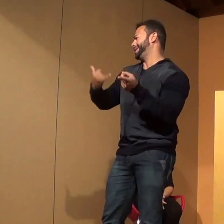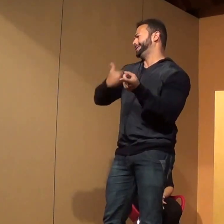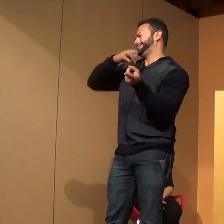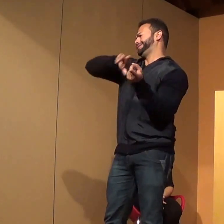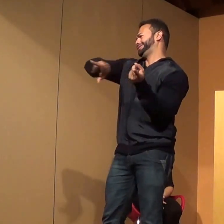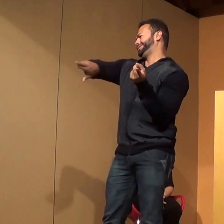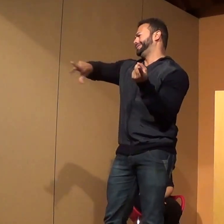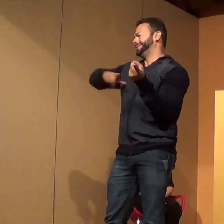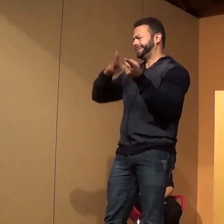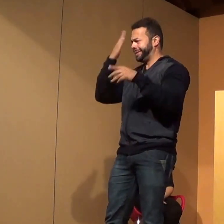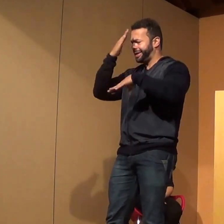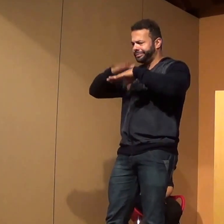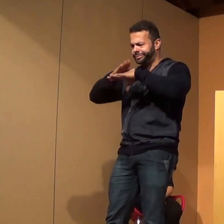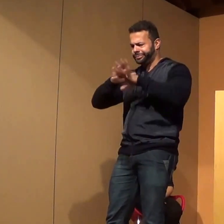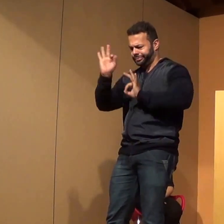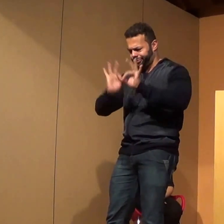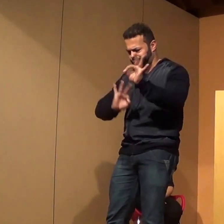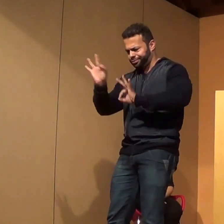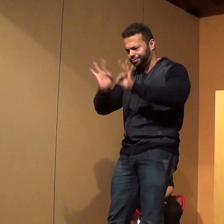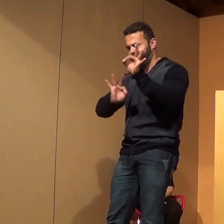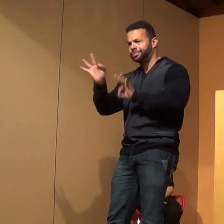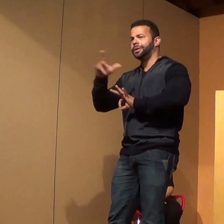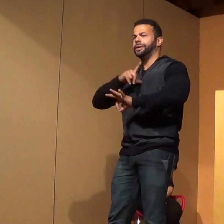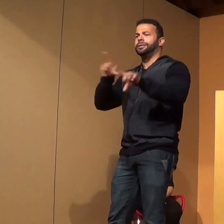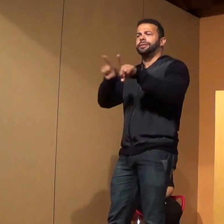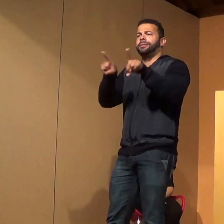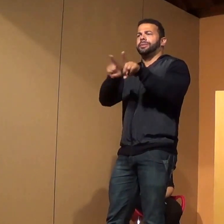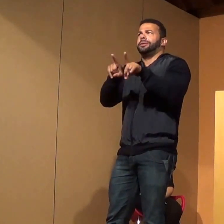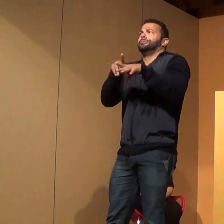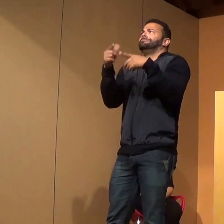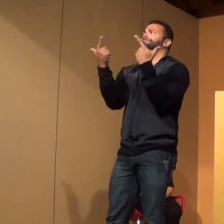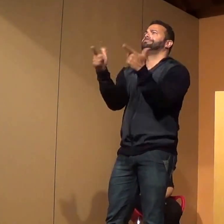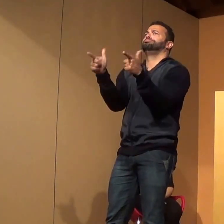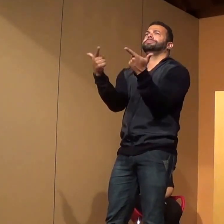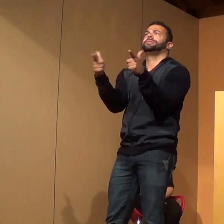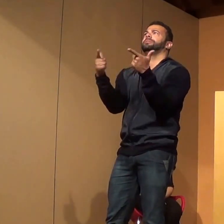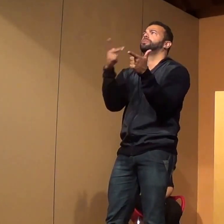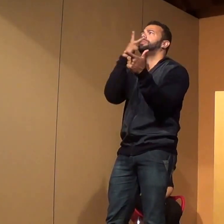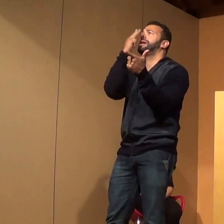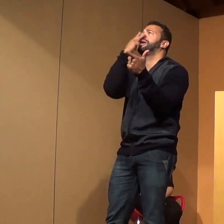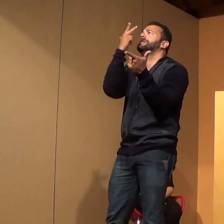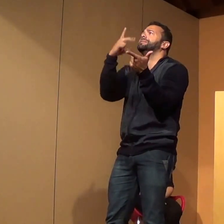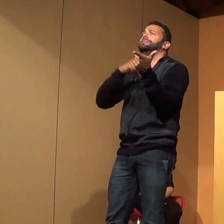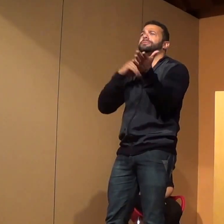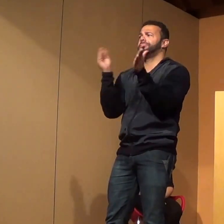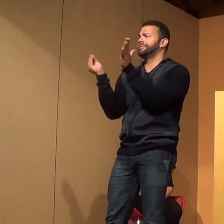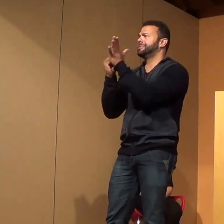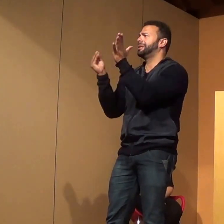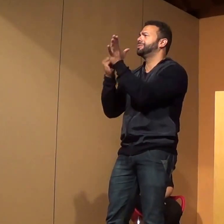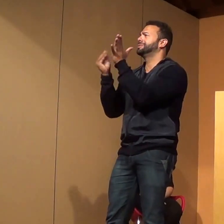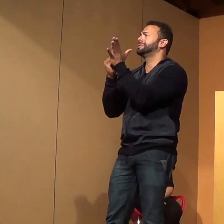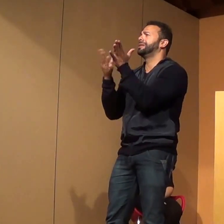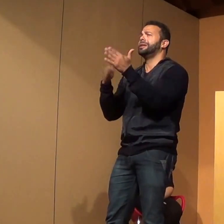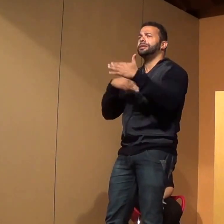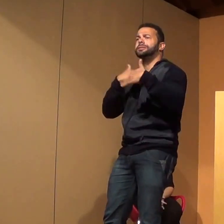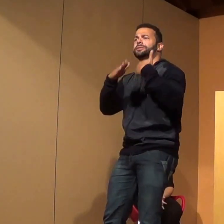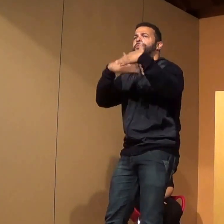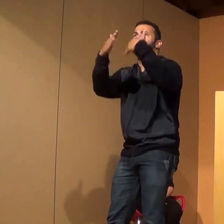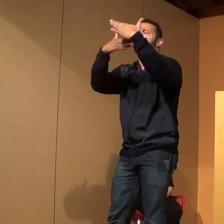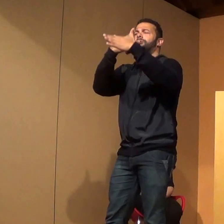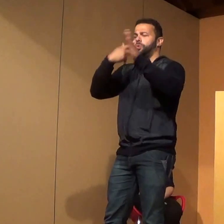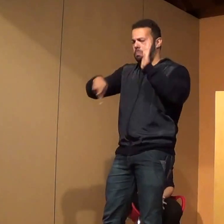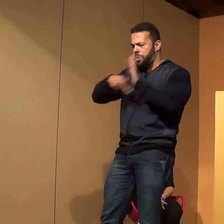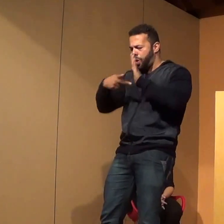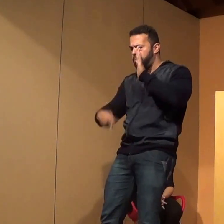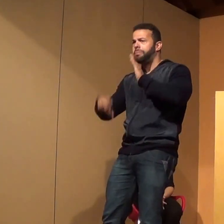desenvolvedores, não temos nada nesse sentido desenvolvido por nós